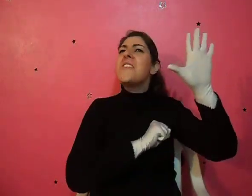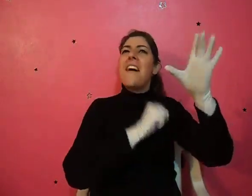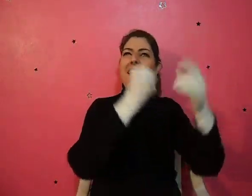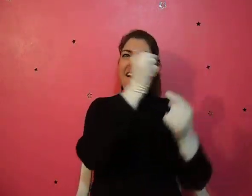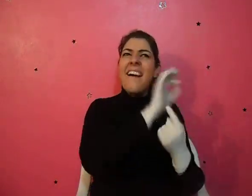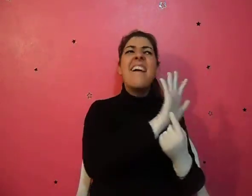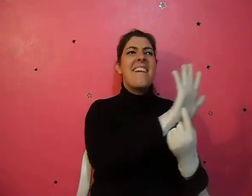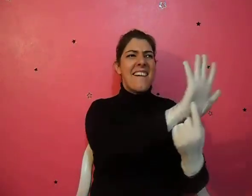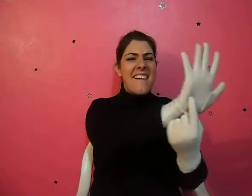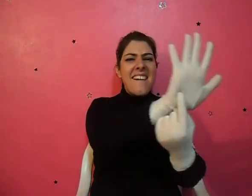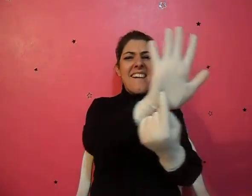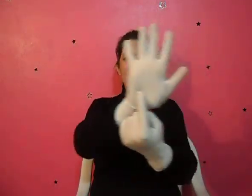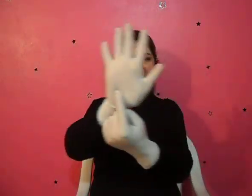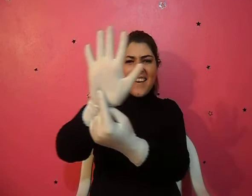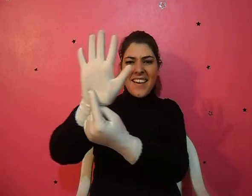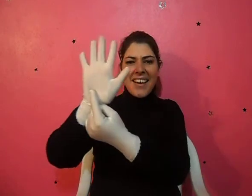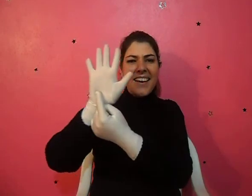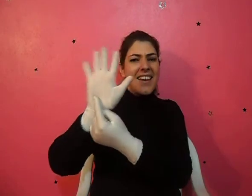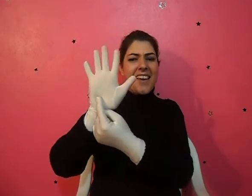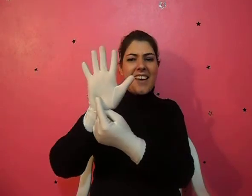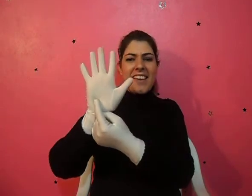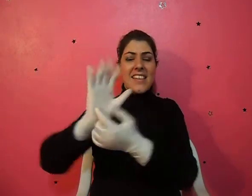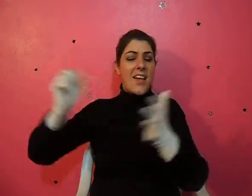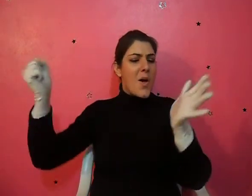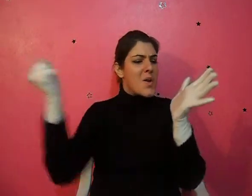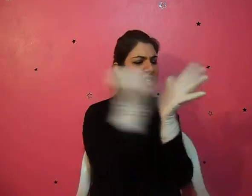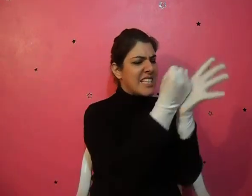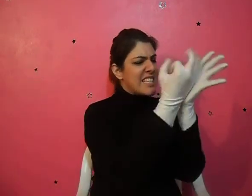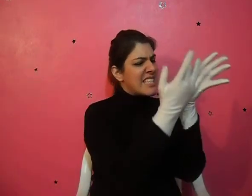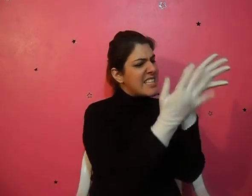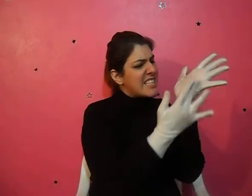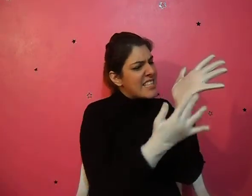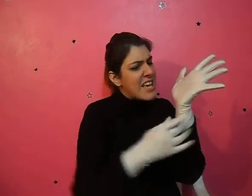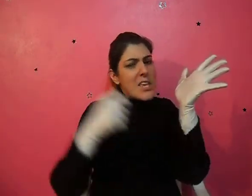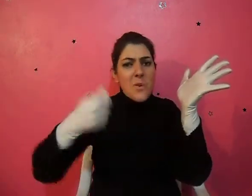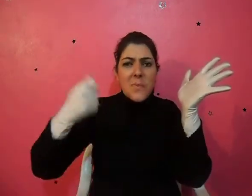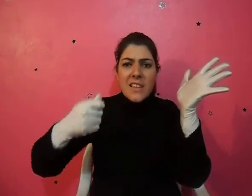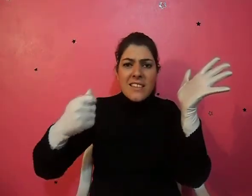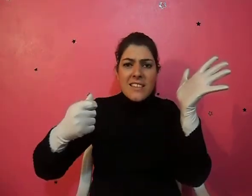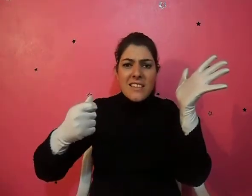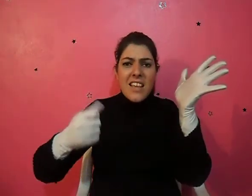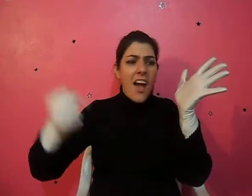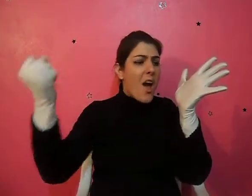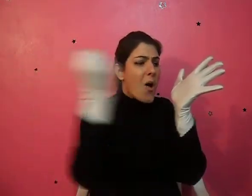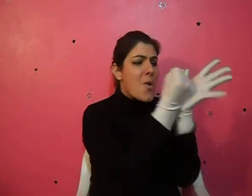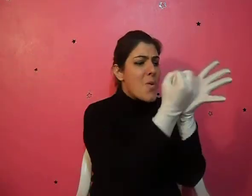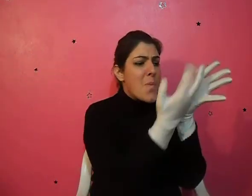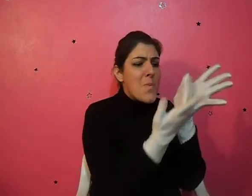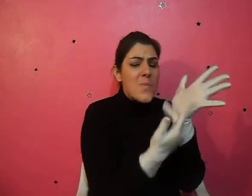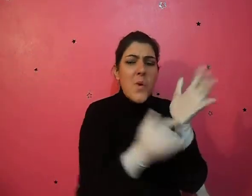E o Filho, sem entrega, sem sangue, sem